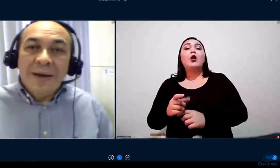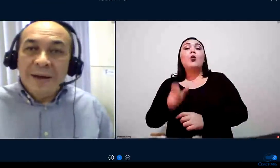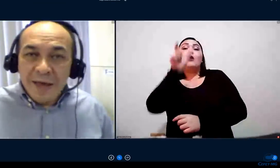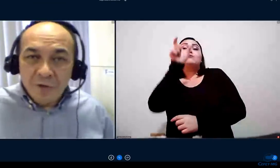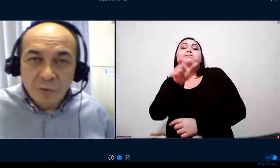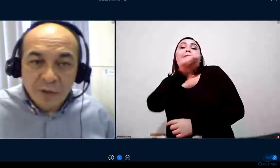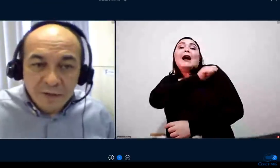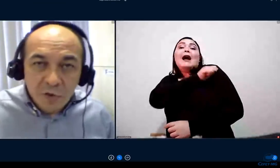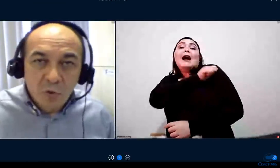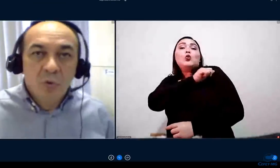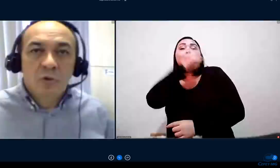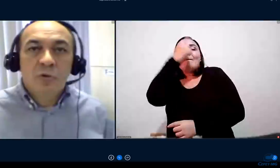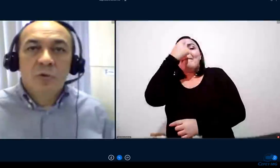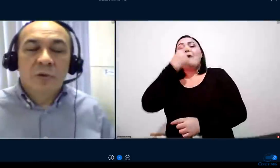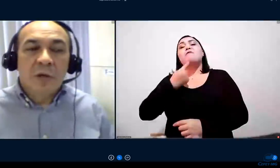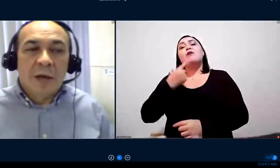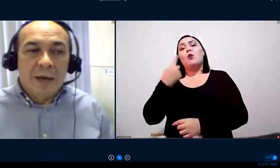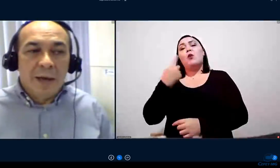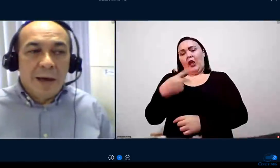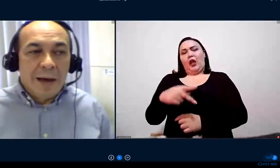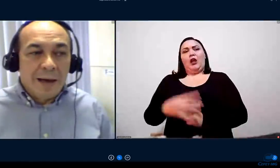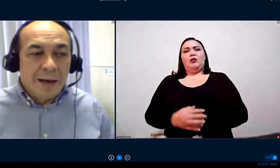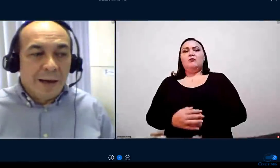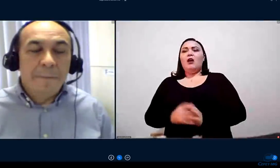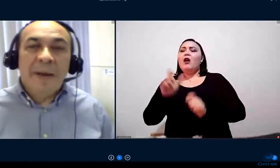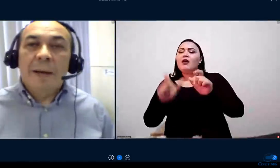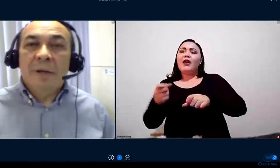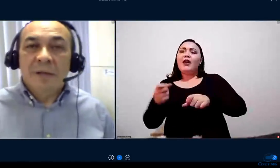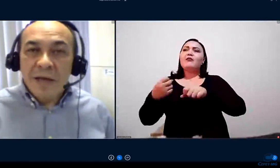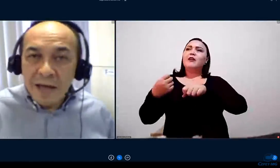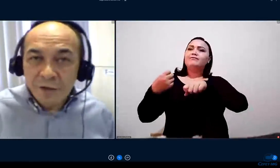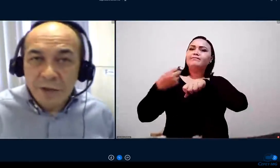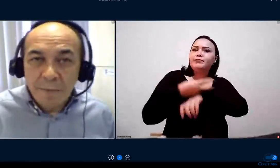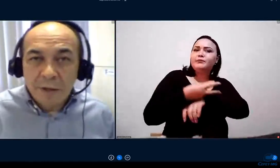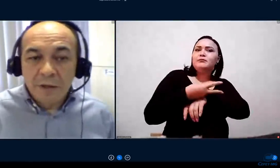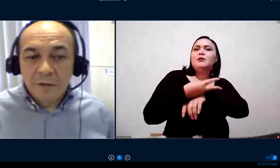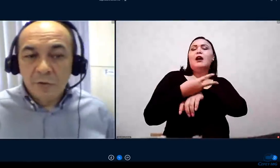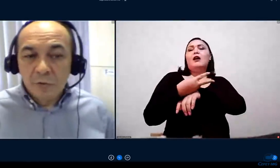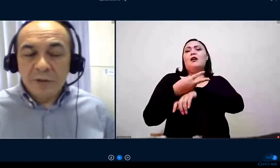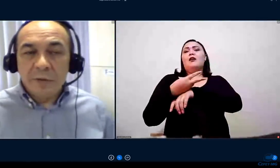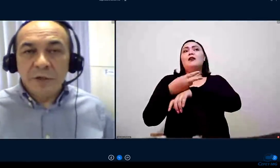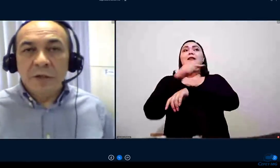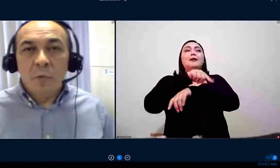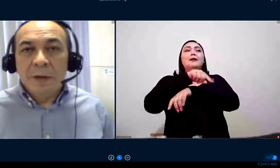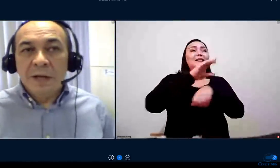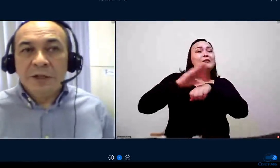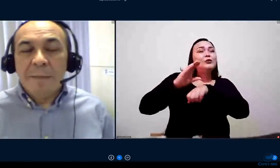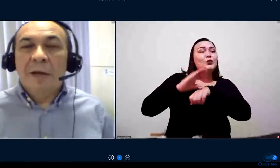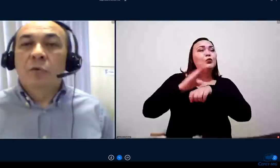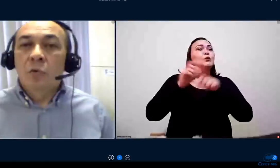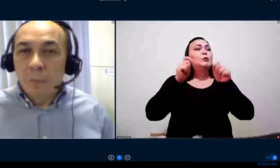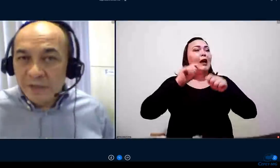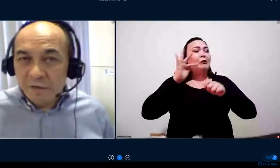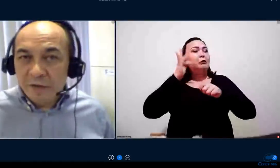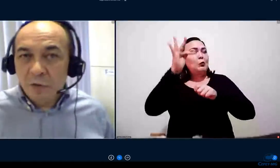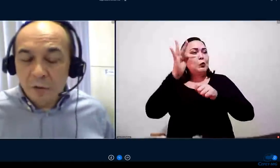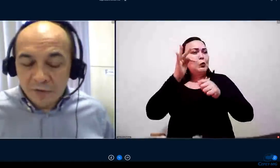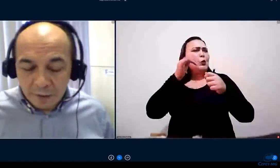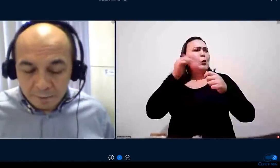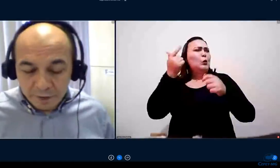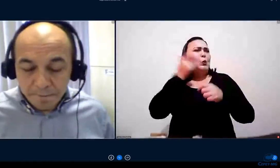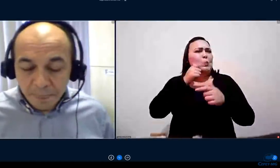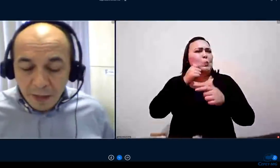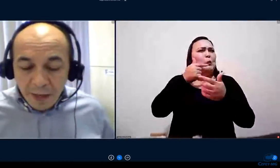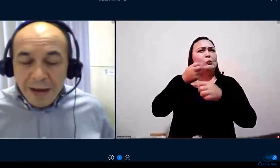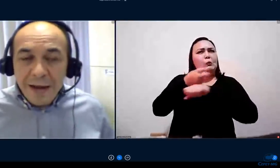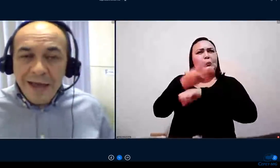o egresso desses cursos, a empregabilidade que emana desses cursos. Então, a gente tem um planejamento e um observatório